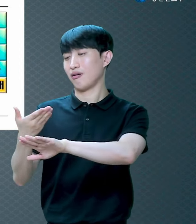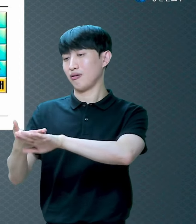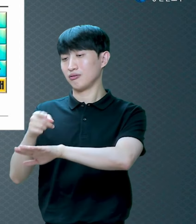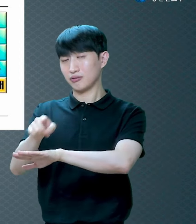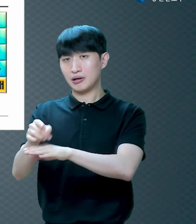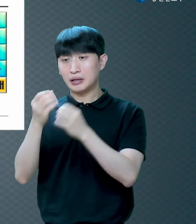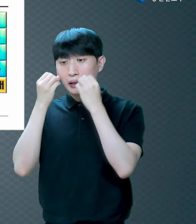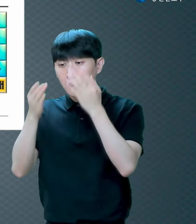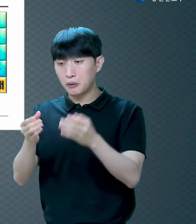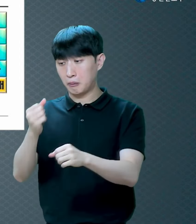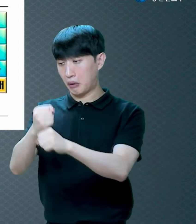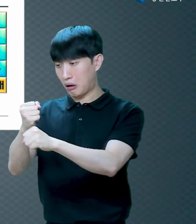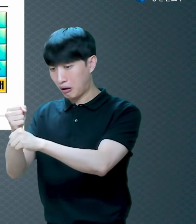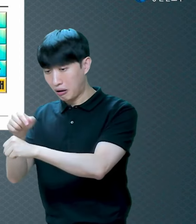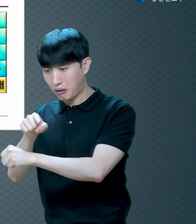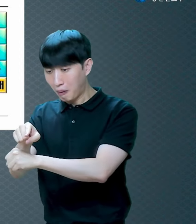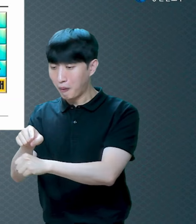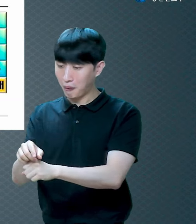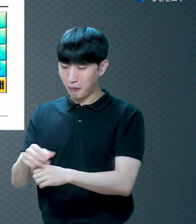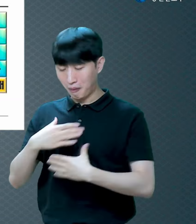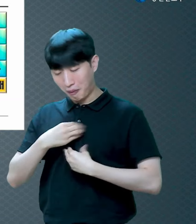만들어봐야 의미가 없어요